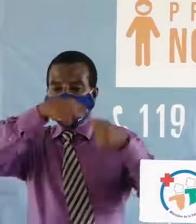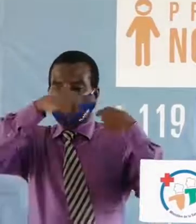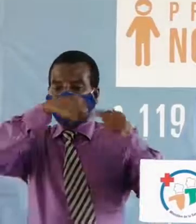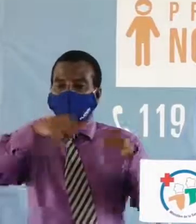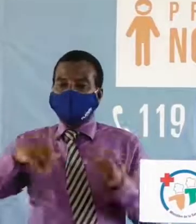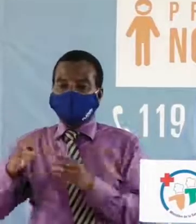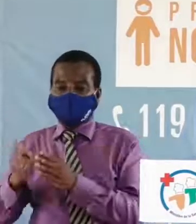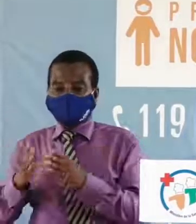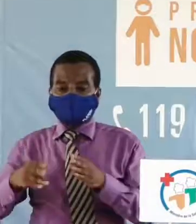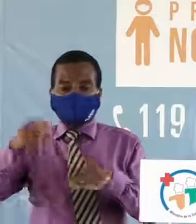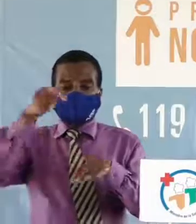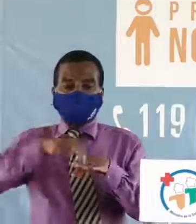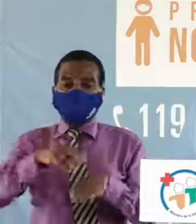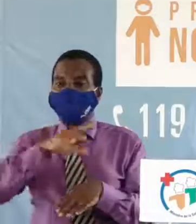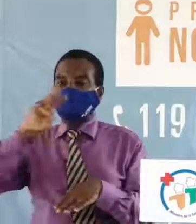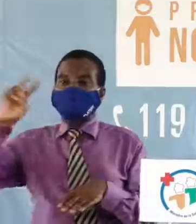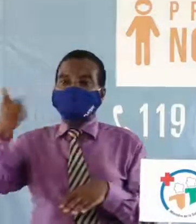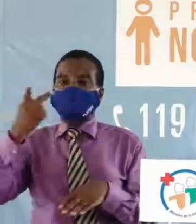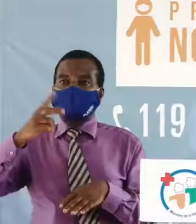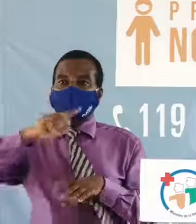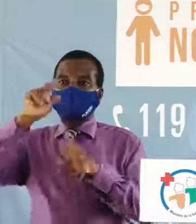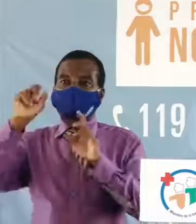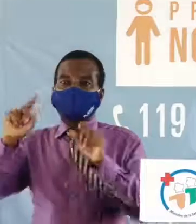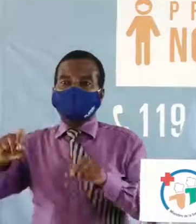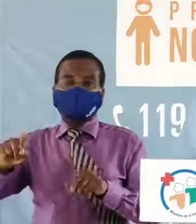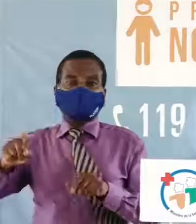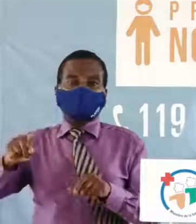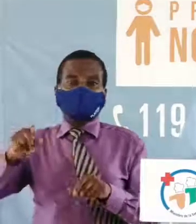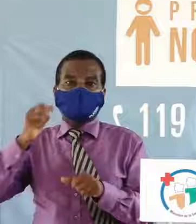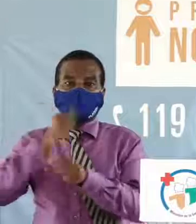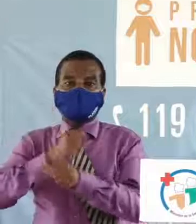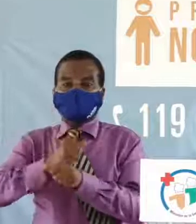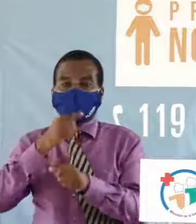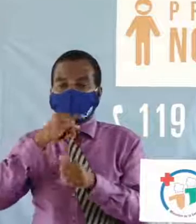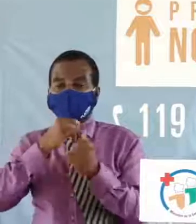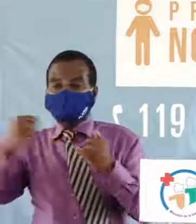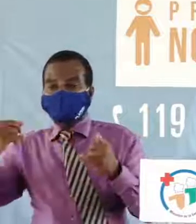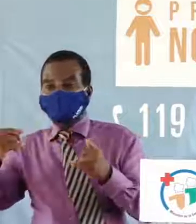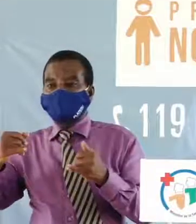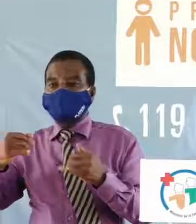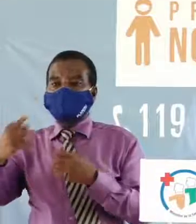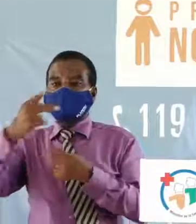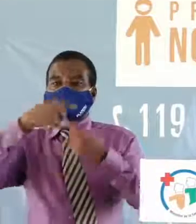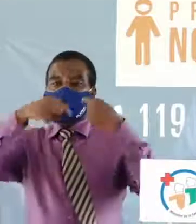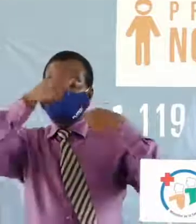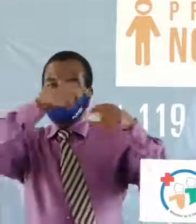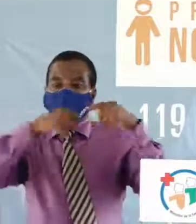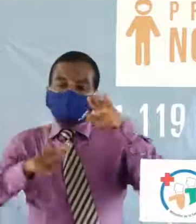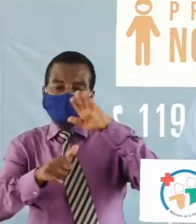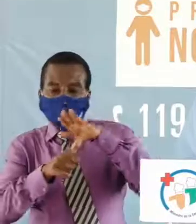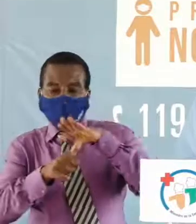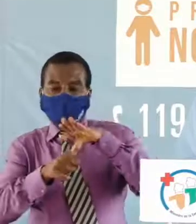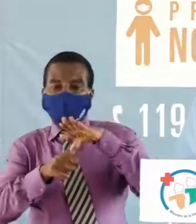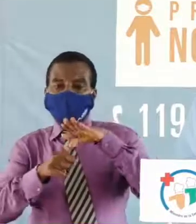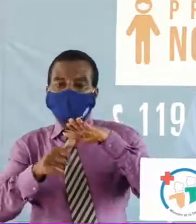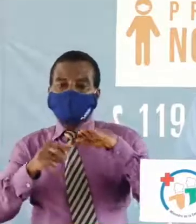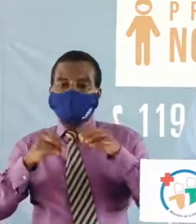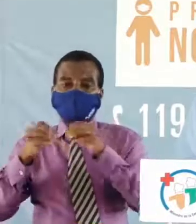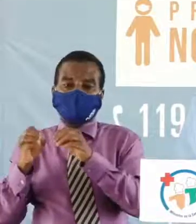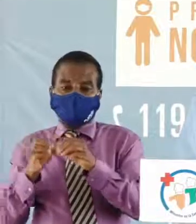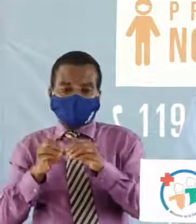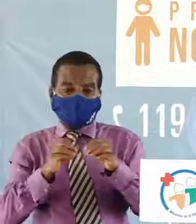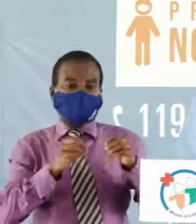question c'est donc les abidjan isolé et des voyages clandestins s